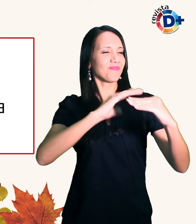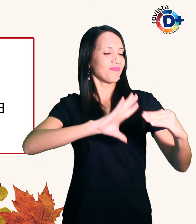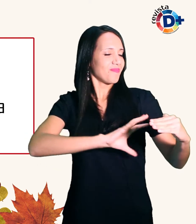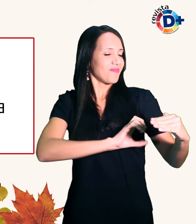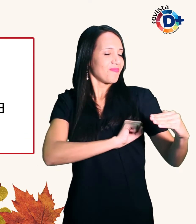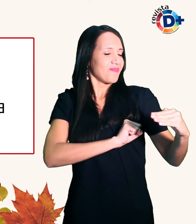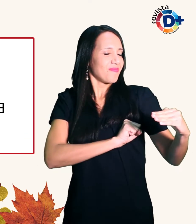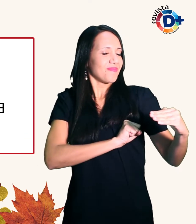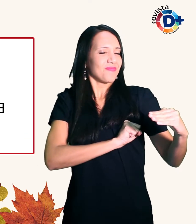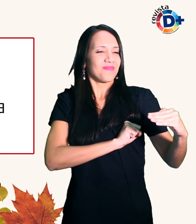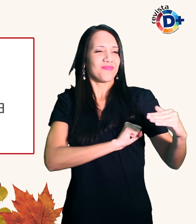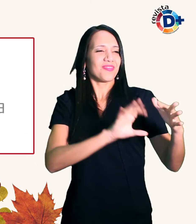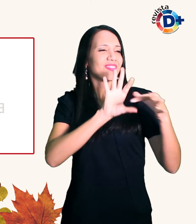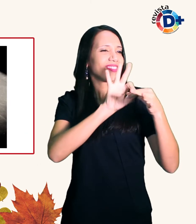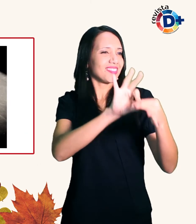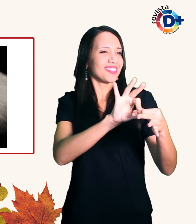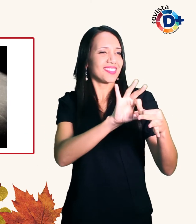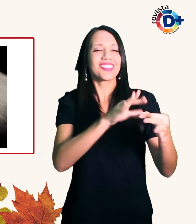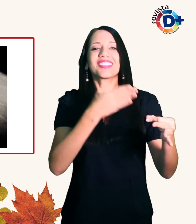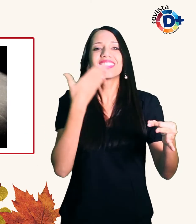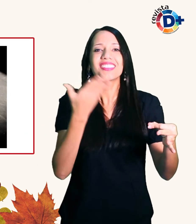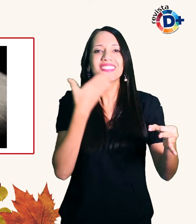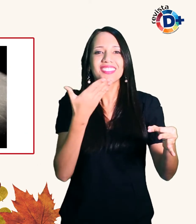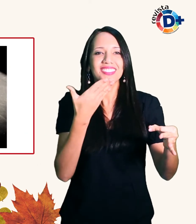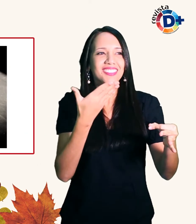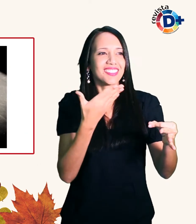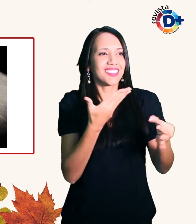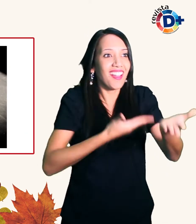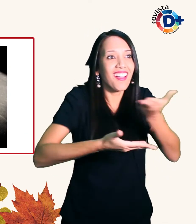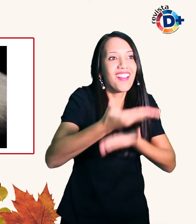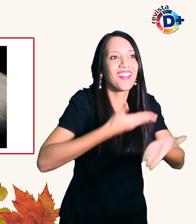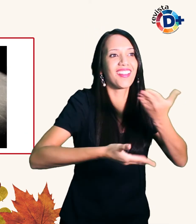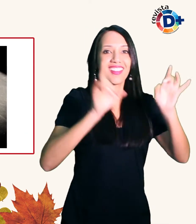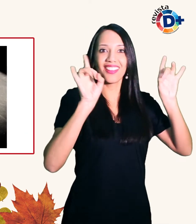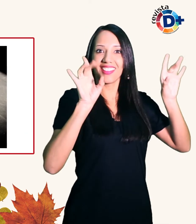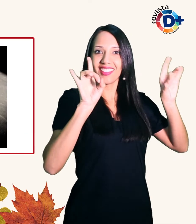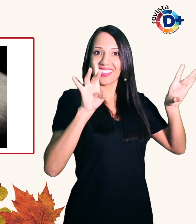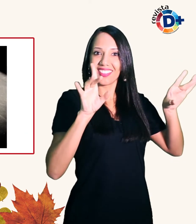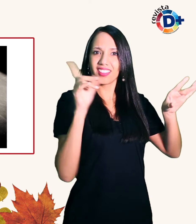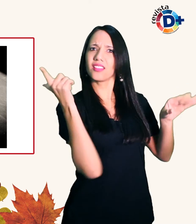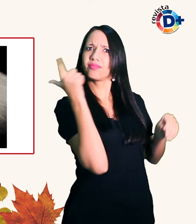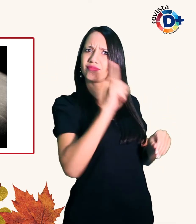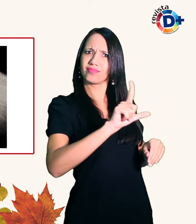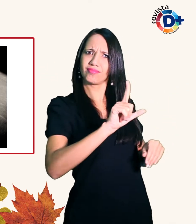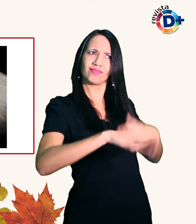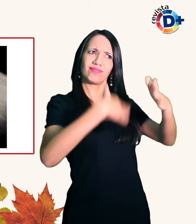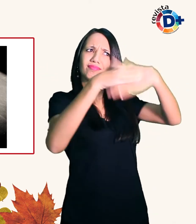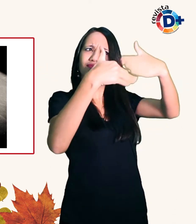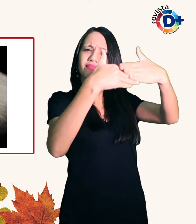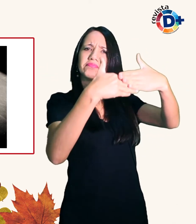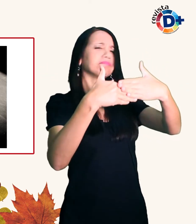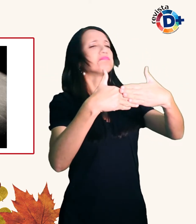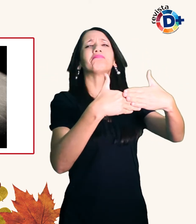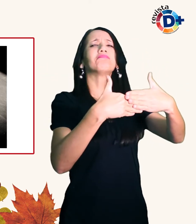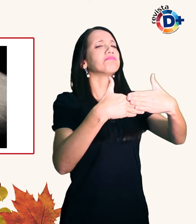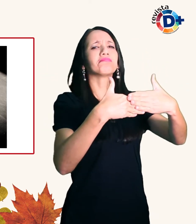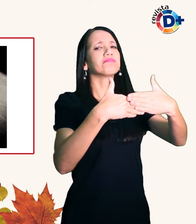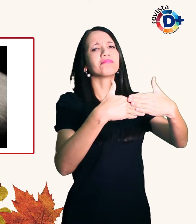fácil? Habilidades especiais? Com garantias? Nada disso Trata-se de